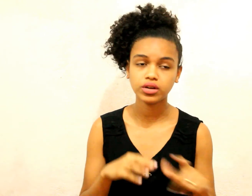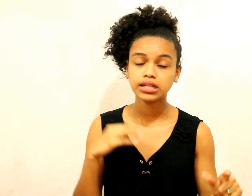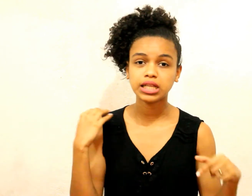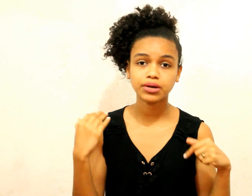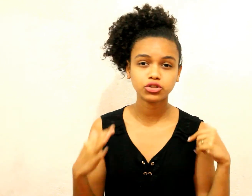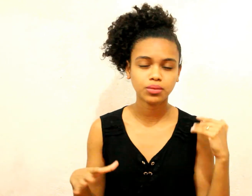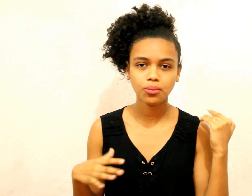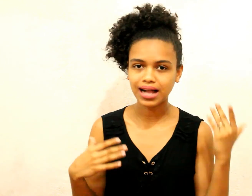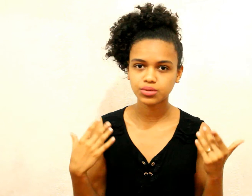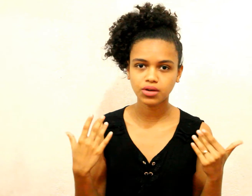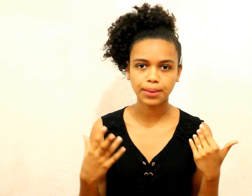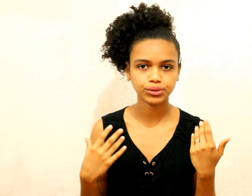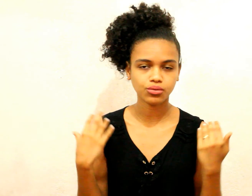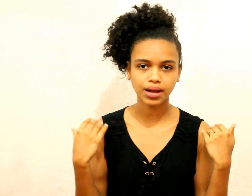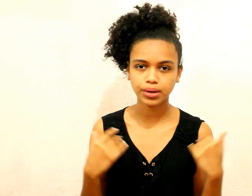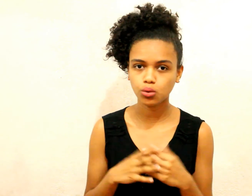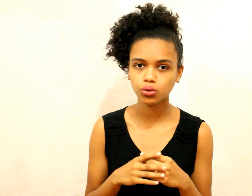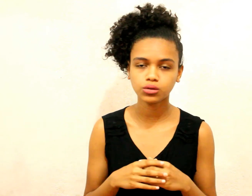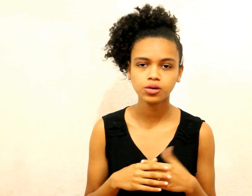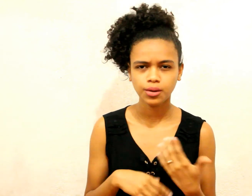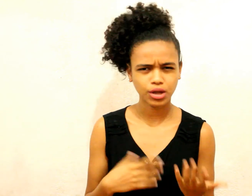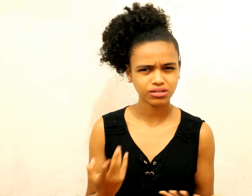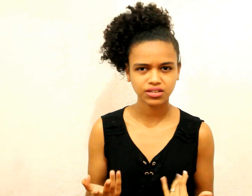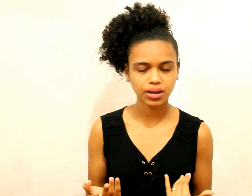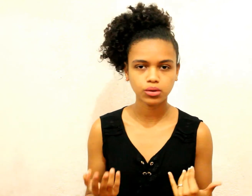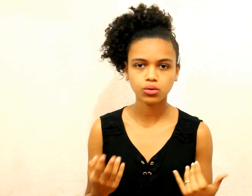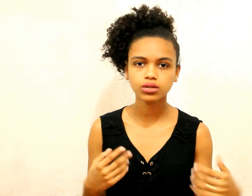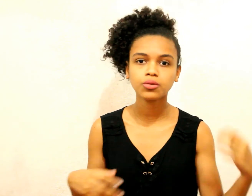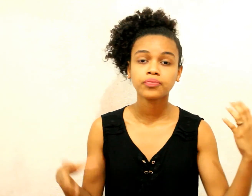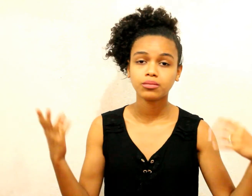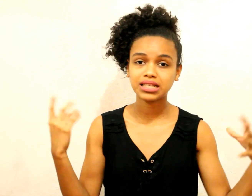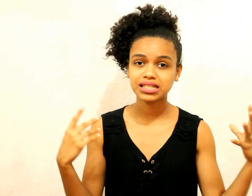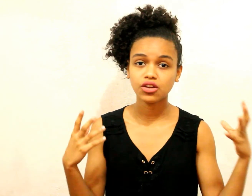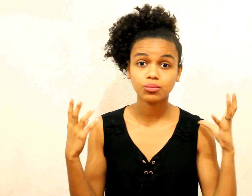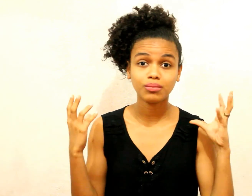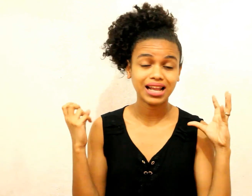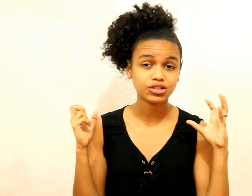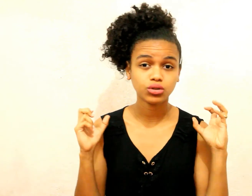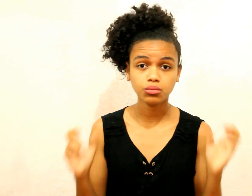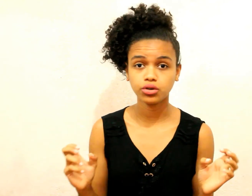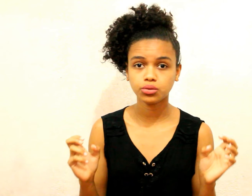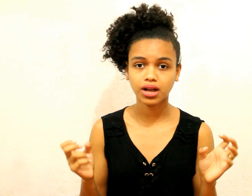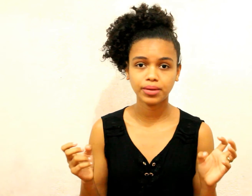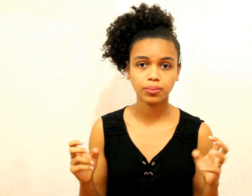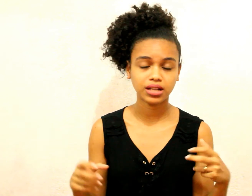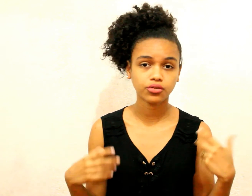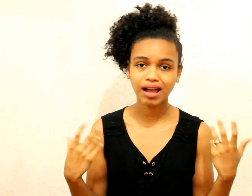Tentei me acostumar O máximo Rápido Com o cabelo curto Porque eu nunca tive cabelo curto Mas assim Ajudou muito O cabelo Pra ele não ficar